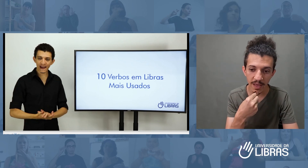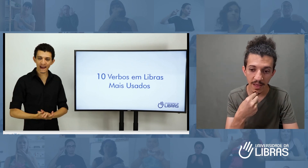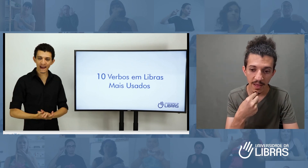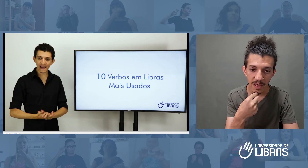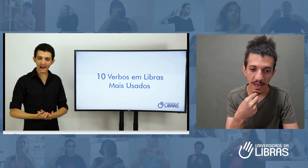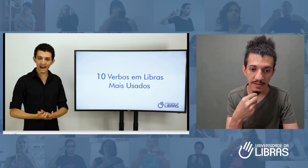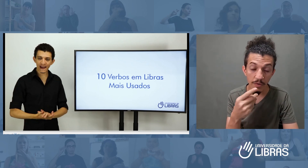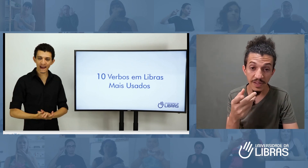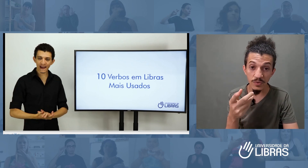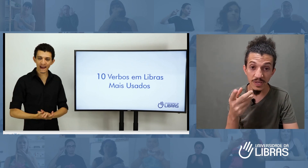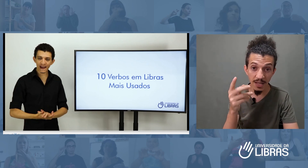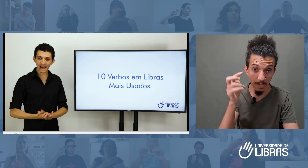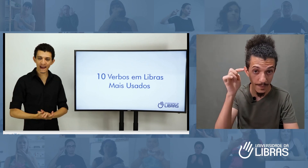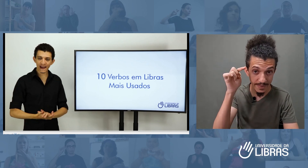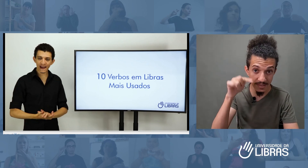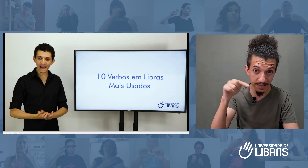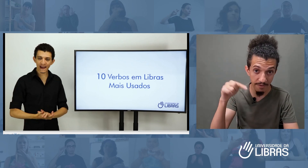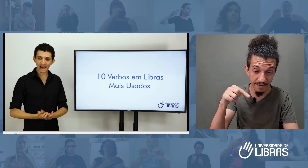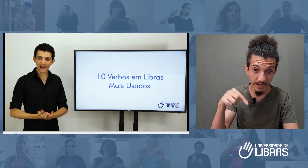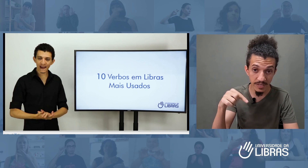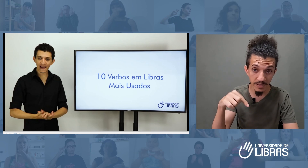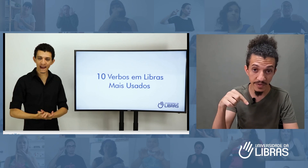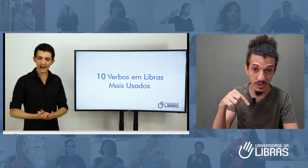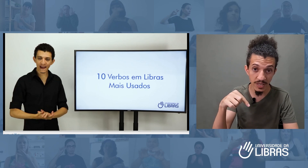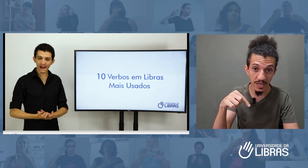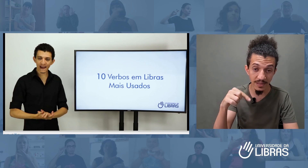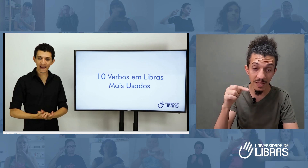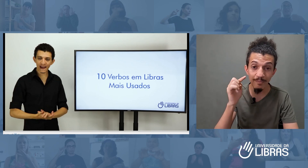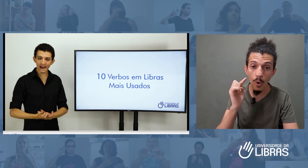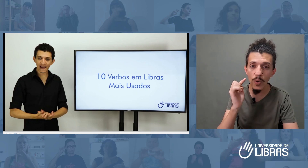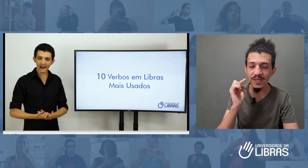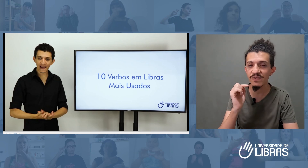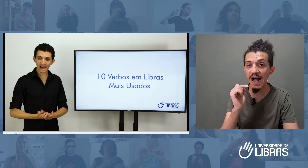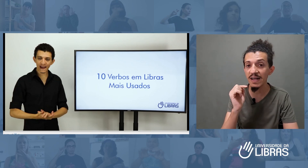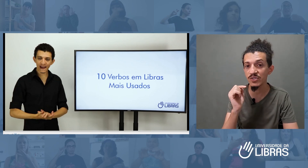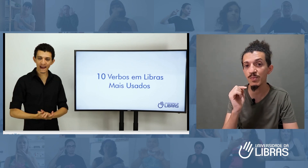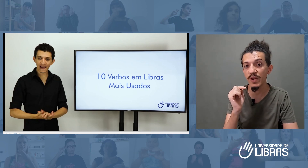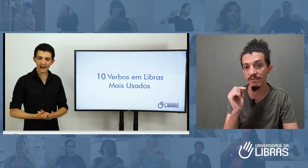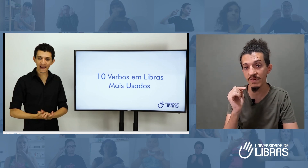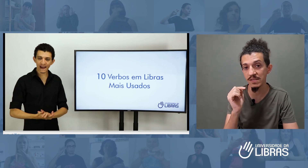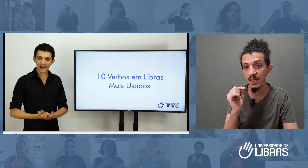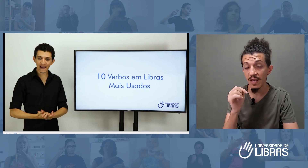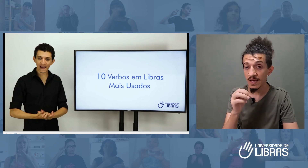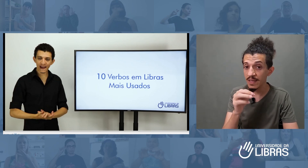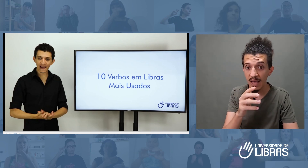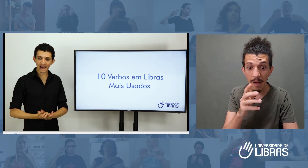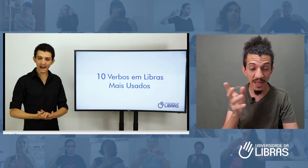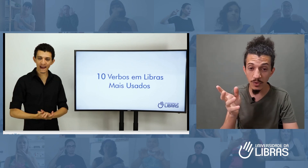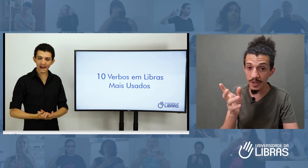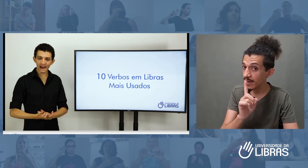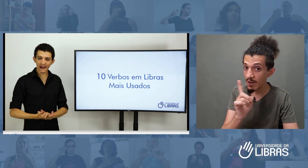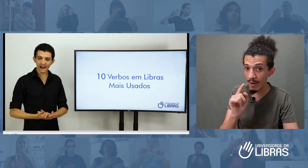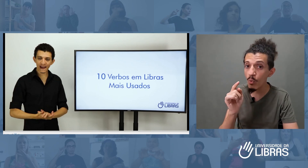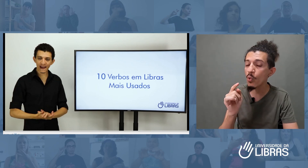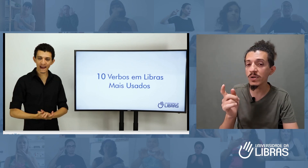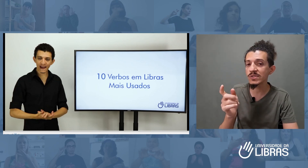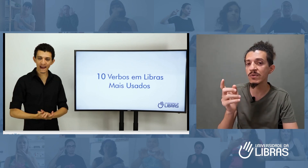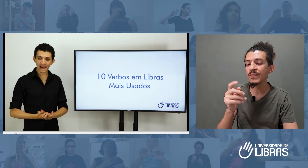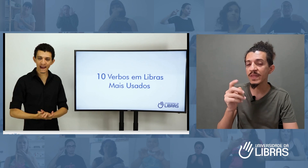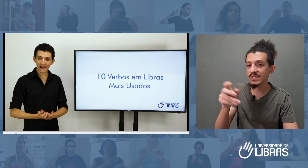talvez no exato momento em que você está vendo esse vídeo aqui, tem poucas vagas disponíveis. E a mentoria não é um curso que você